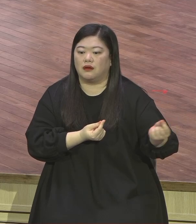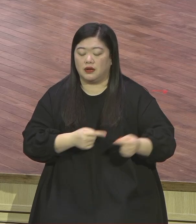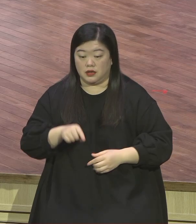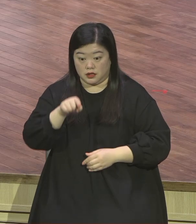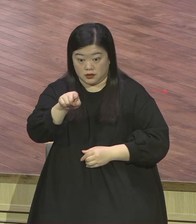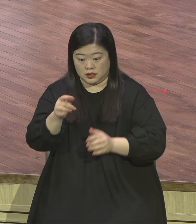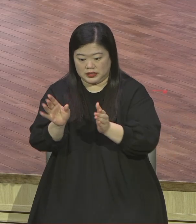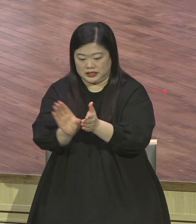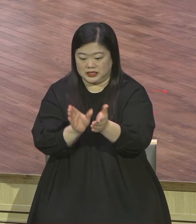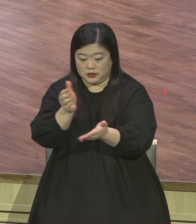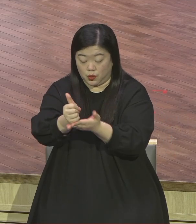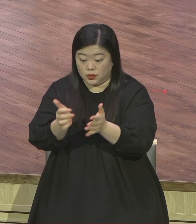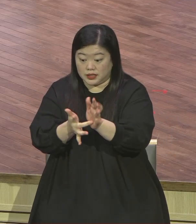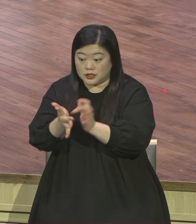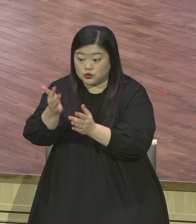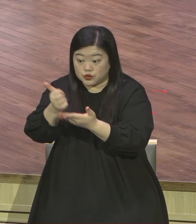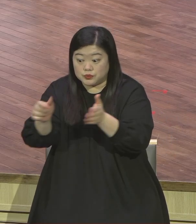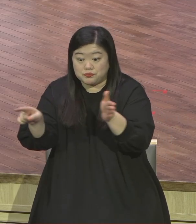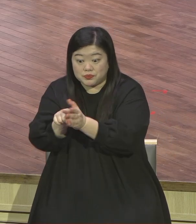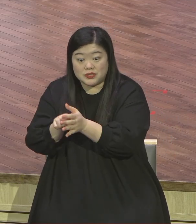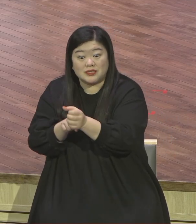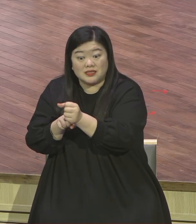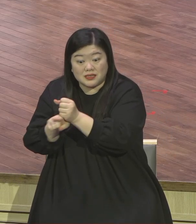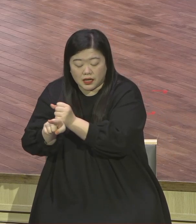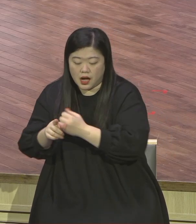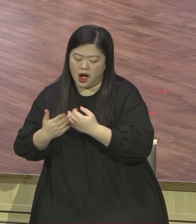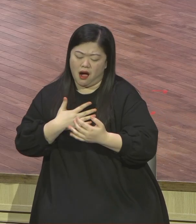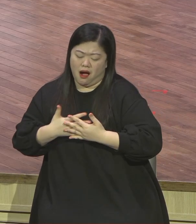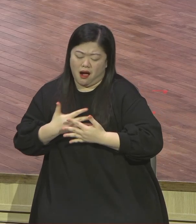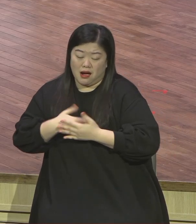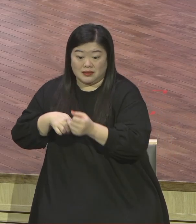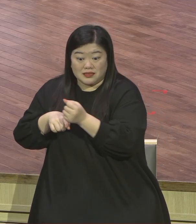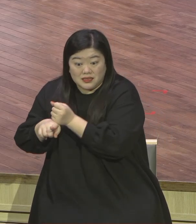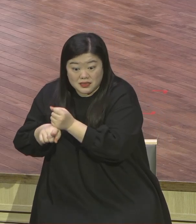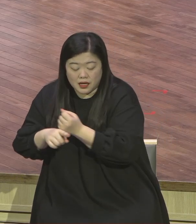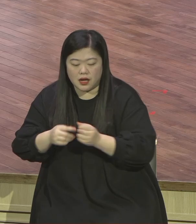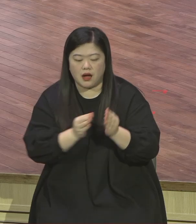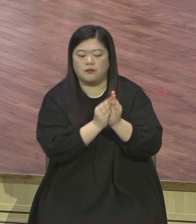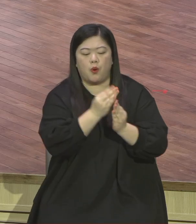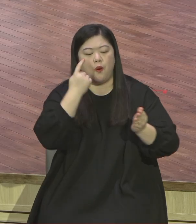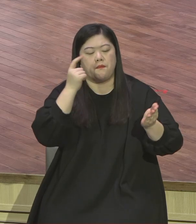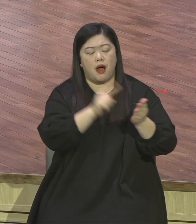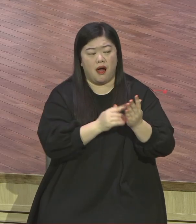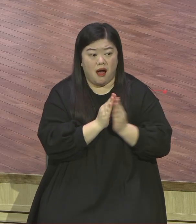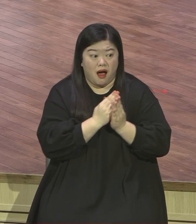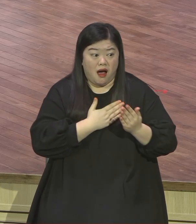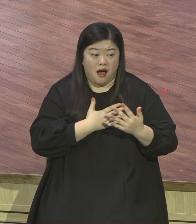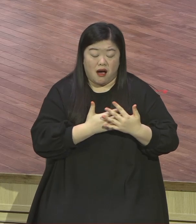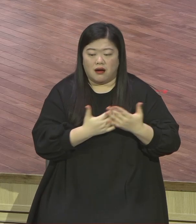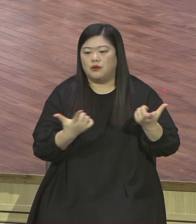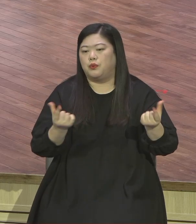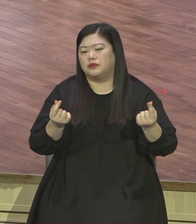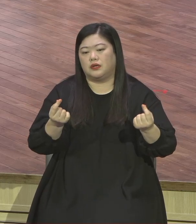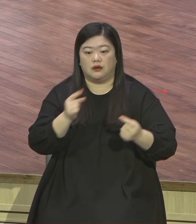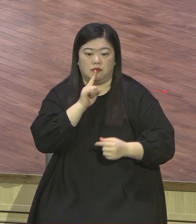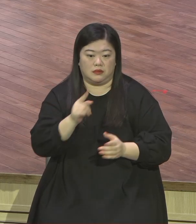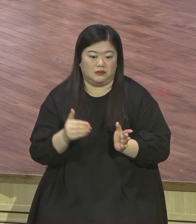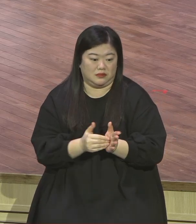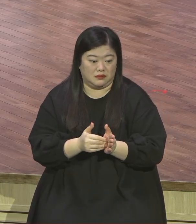이와 같다. 말씀을 하고 있어요. 하나님 나라의 비밀과 하나님의 축복을 깨닫고